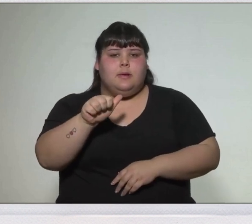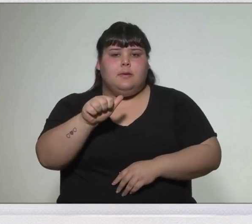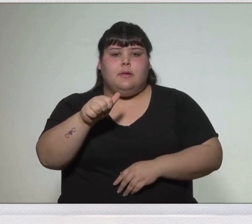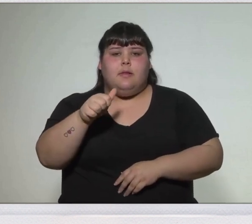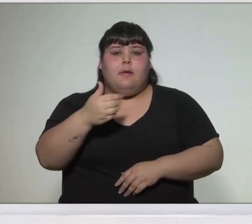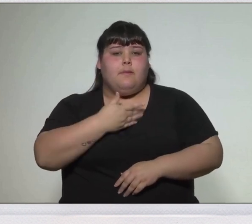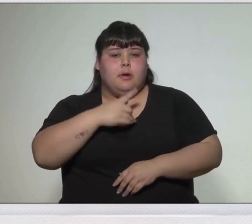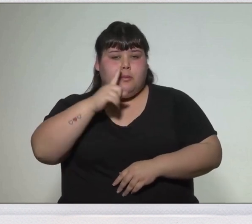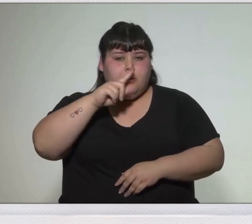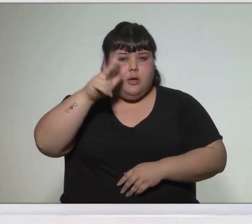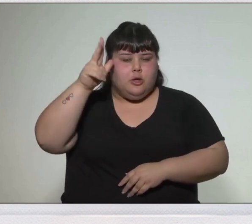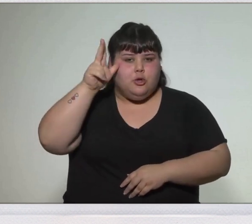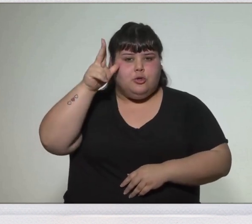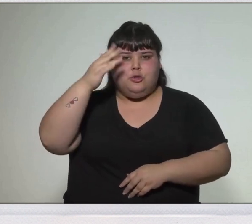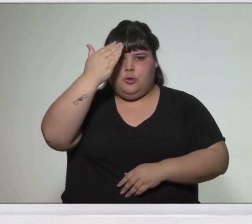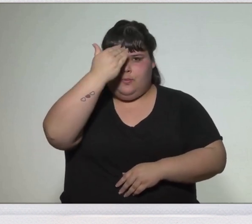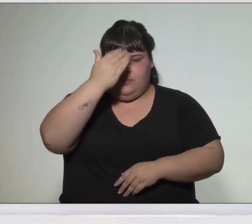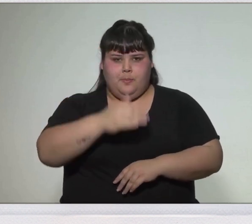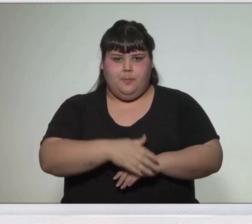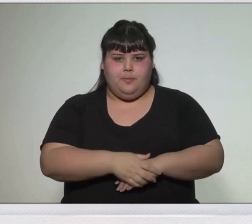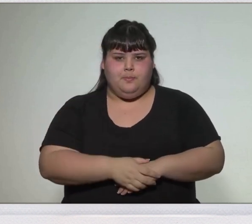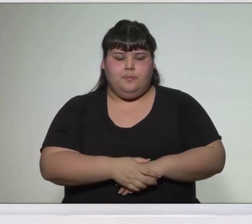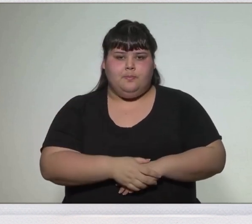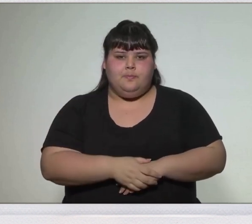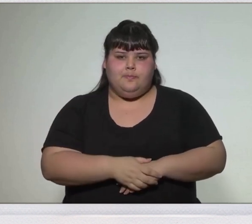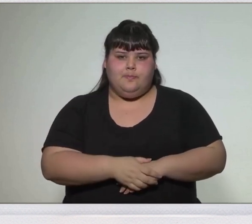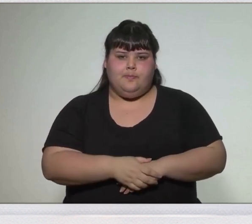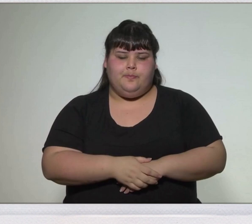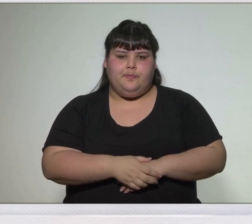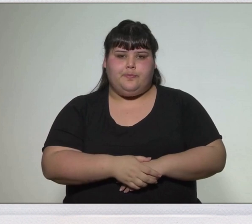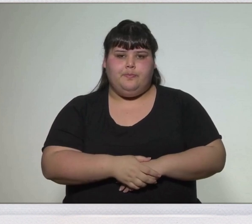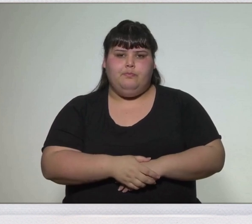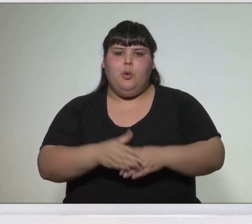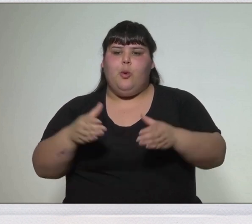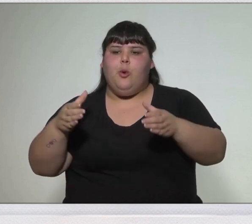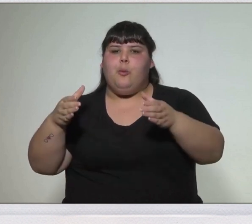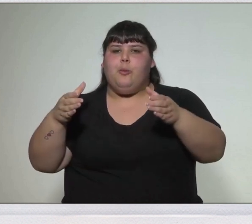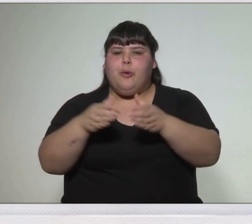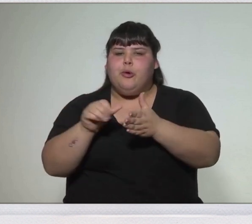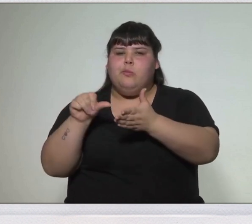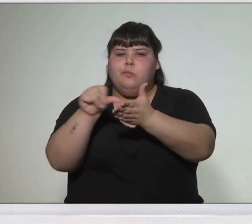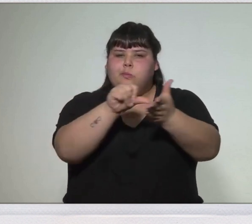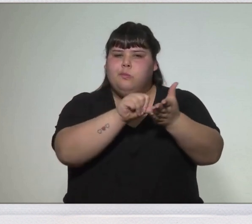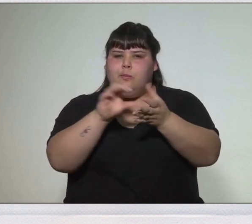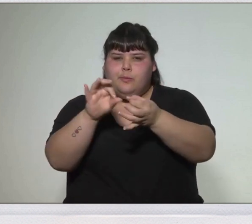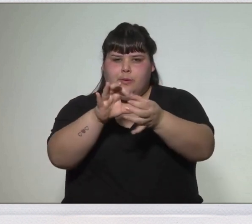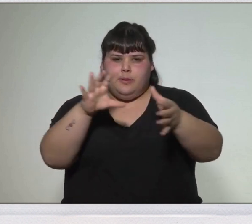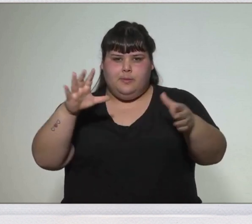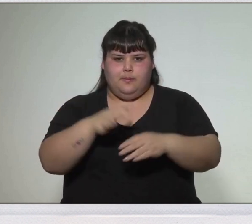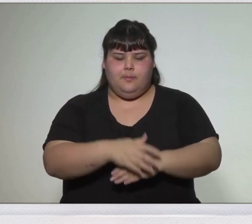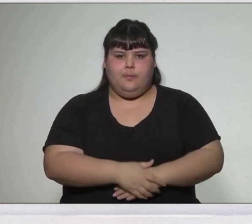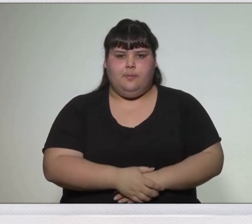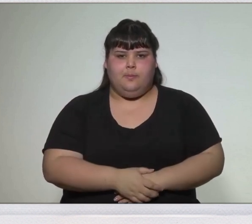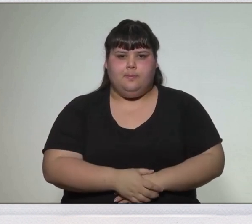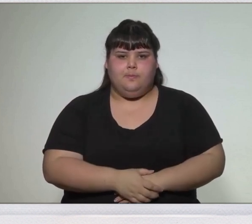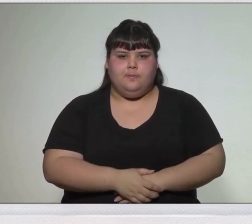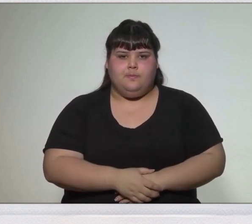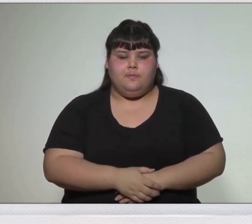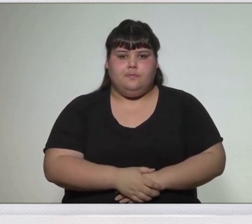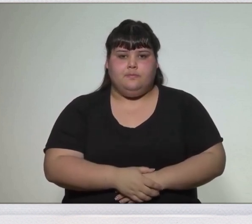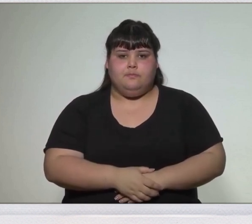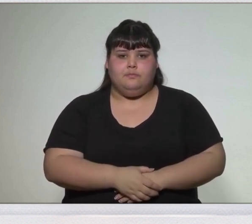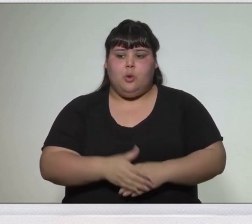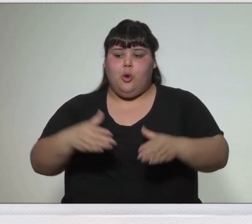26 de febrero de 1815. Liga de los Pueblos Libres.